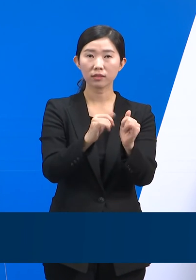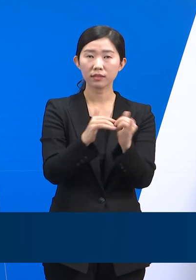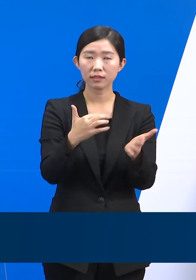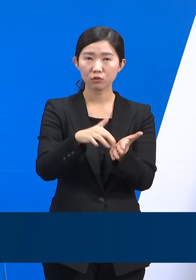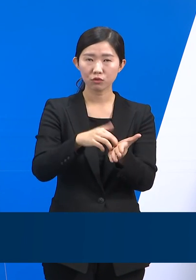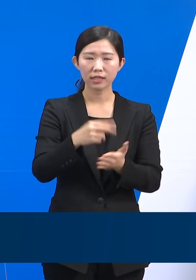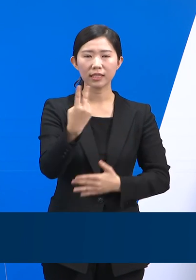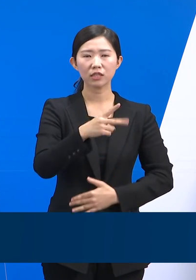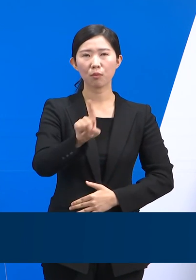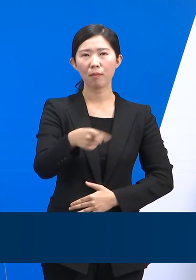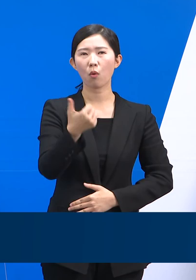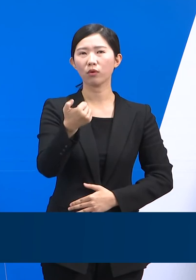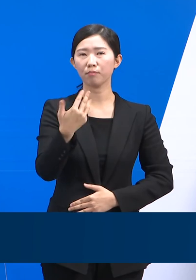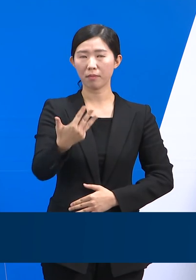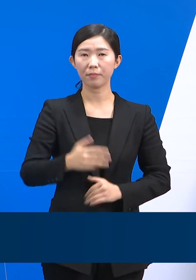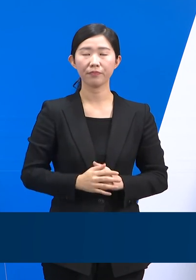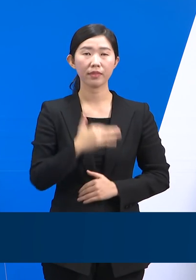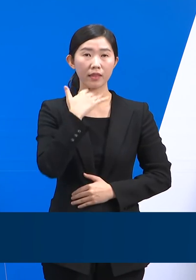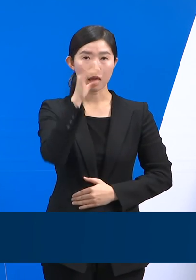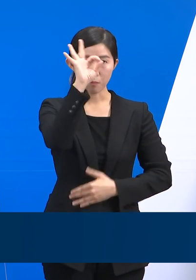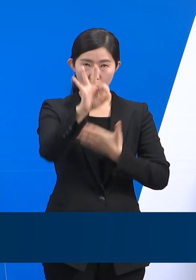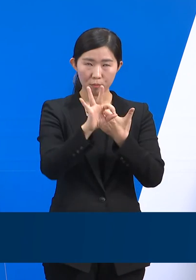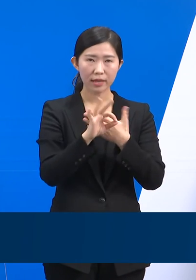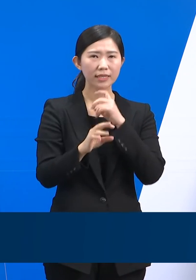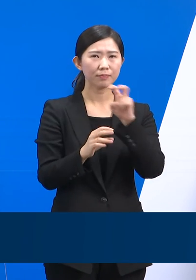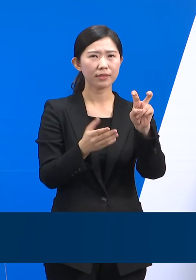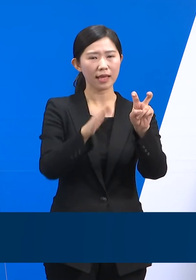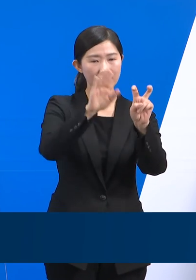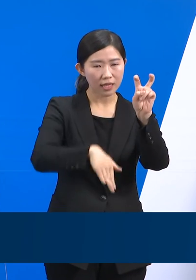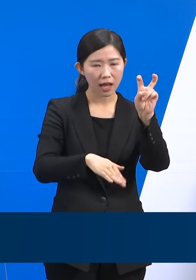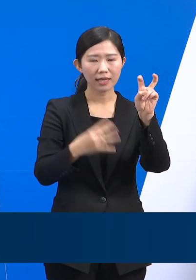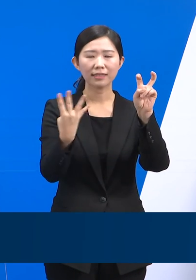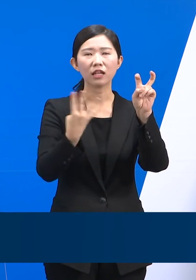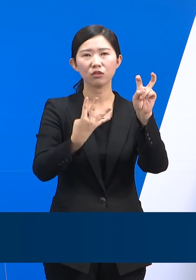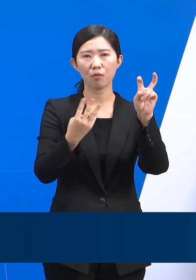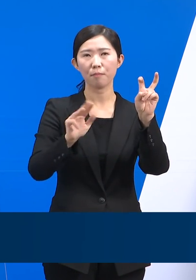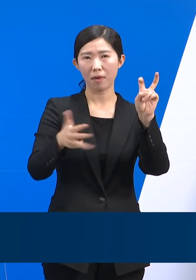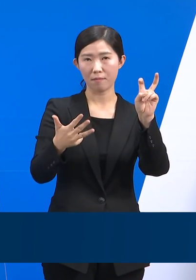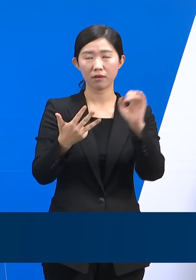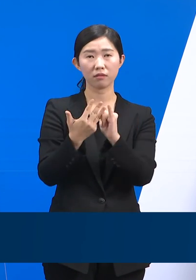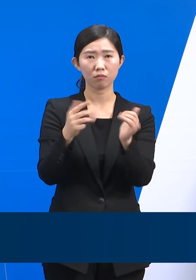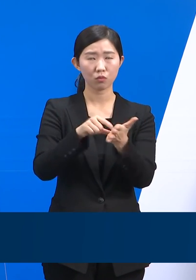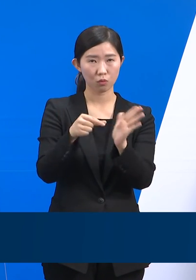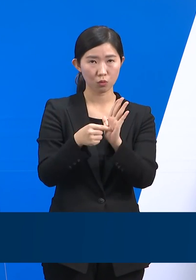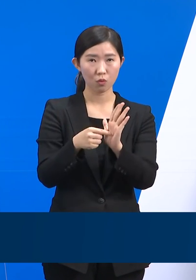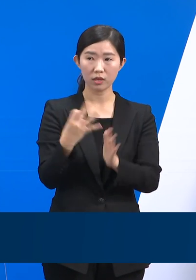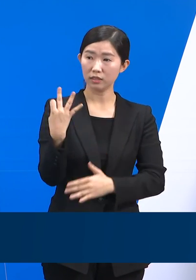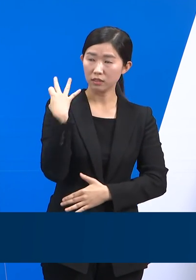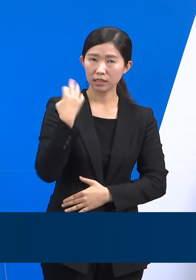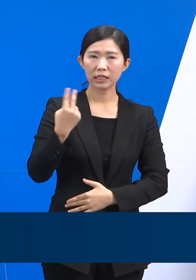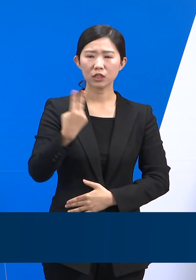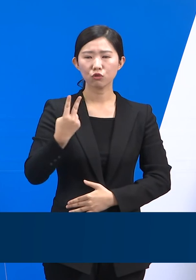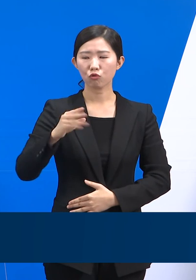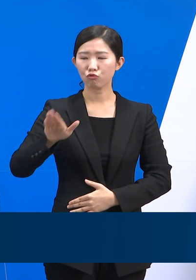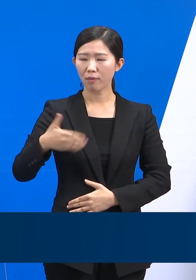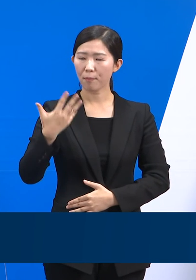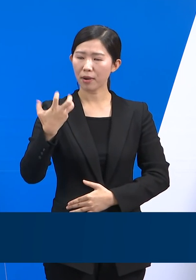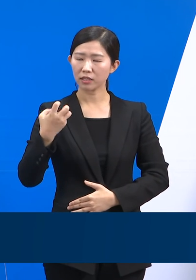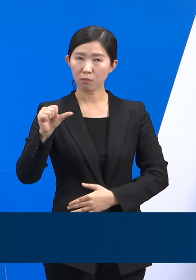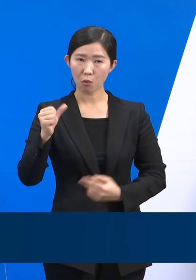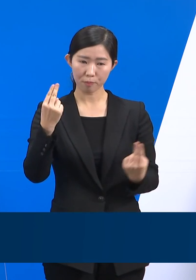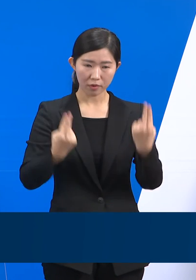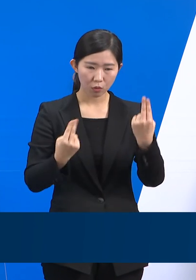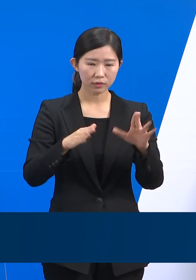연령별로는 20세 이하 확진자가 4,847명으로 가장 높게 나타났습니다. 이는 전주 2,985명 대비 1